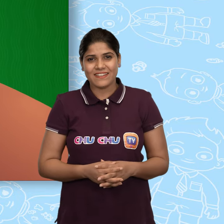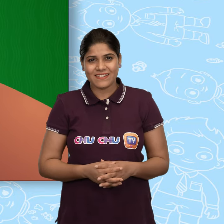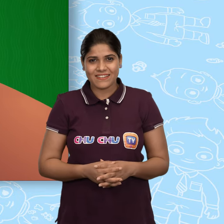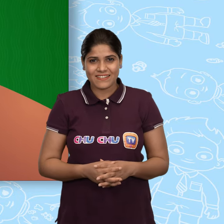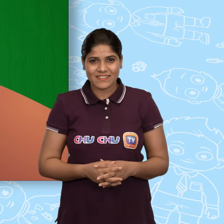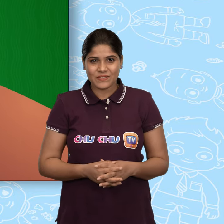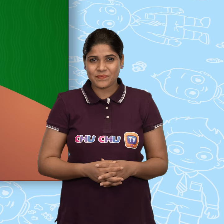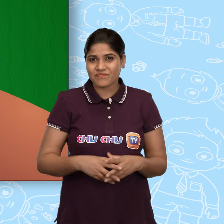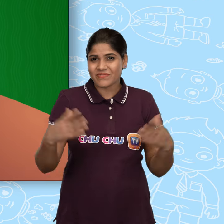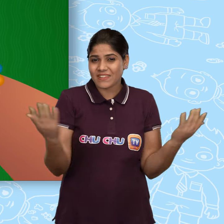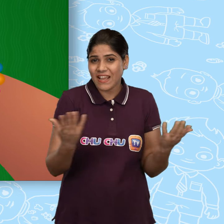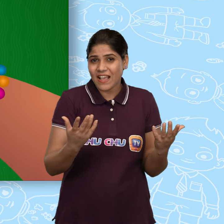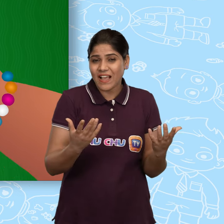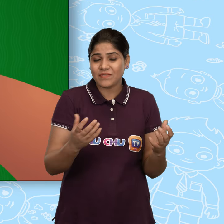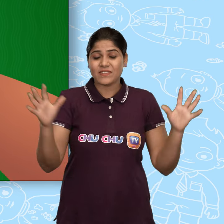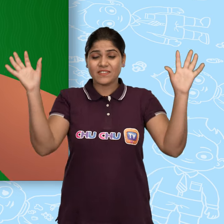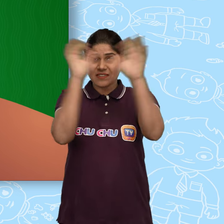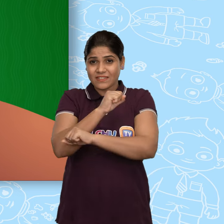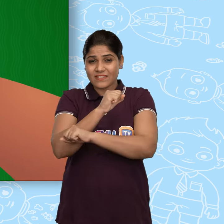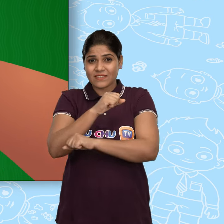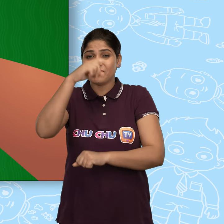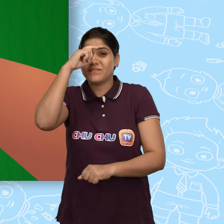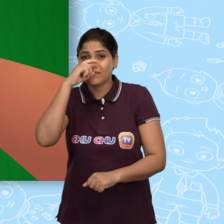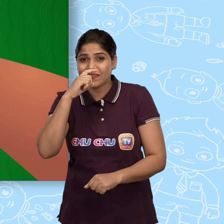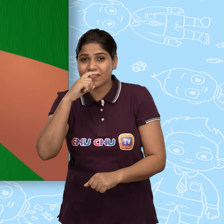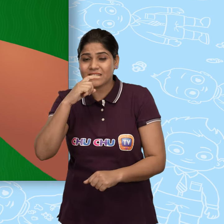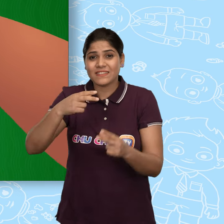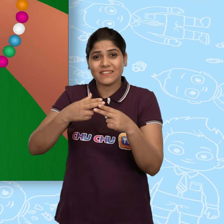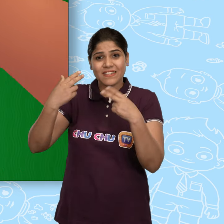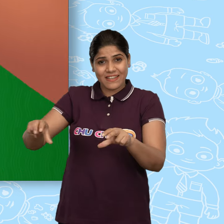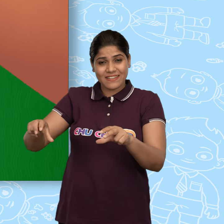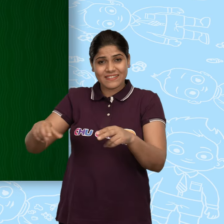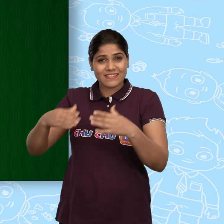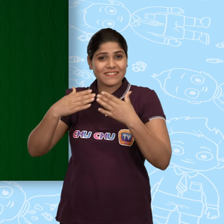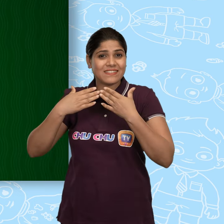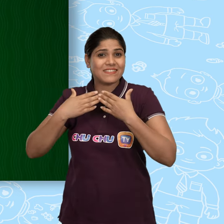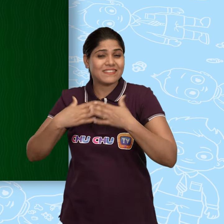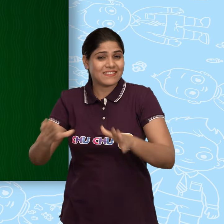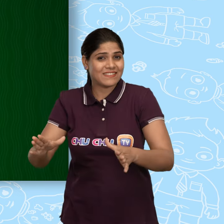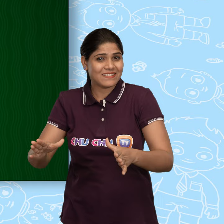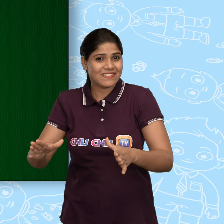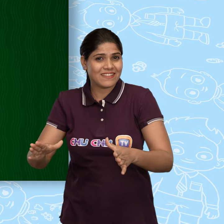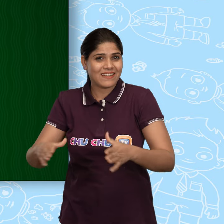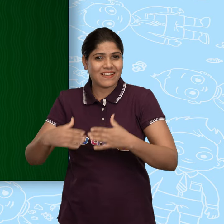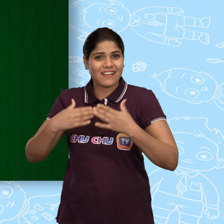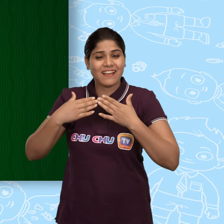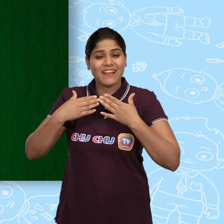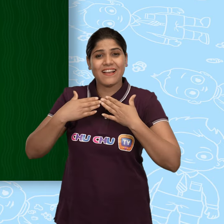क्या हम खोले गहरा नीला अंडा खुल जा खुल